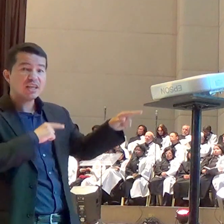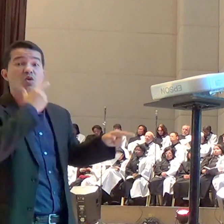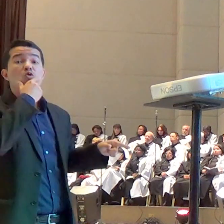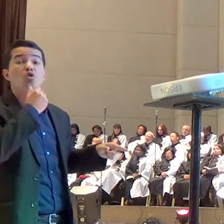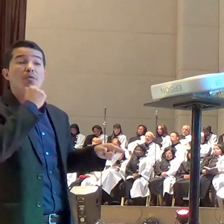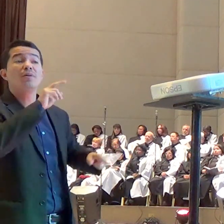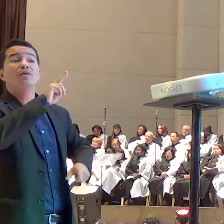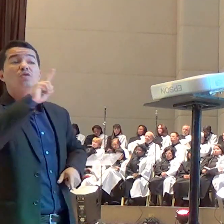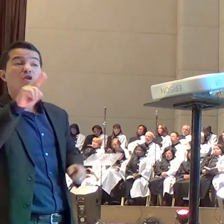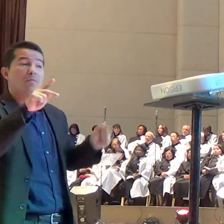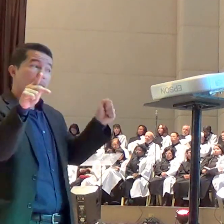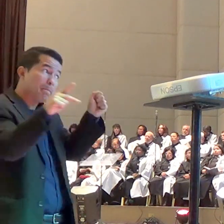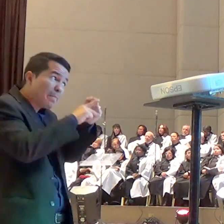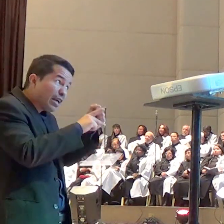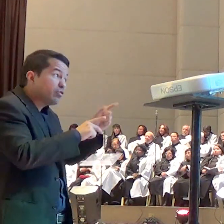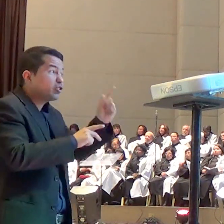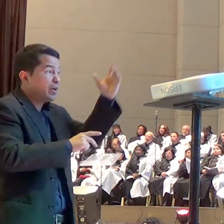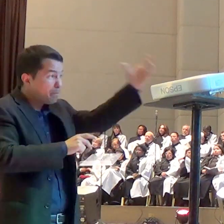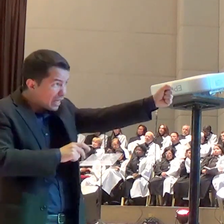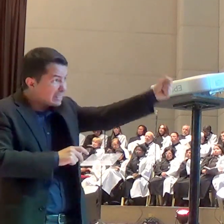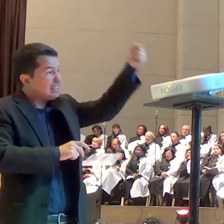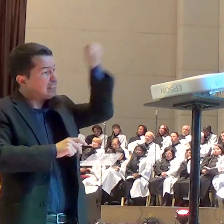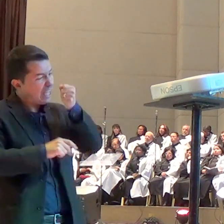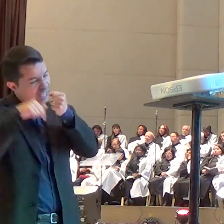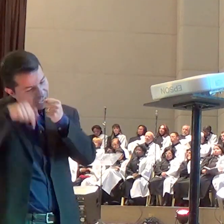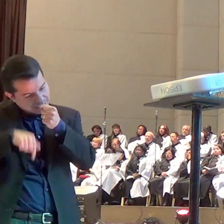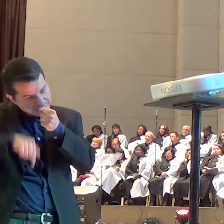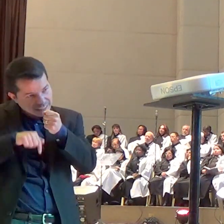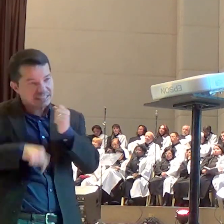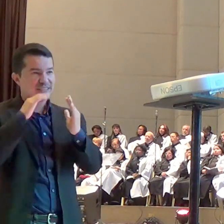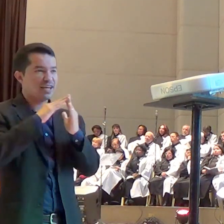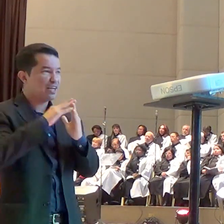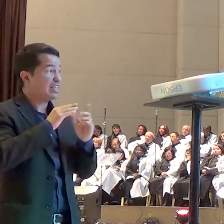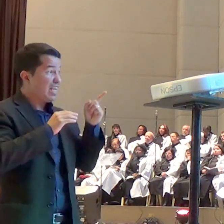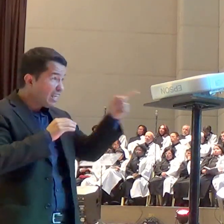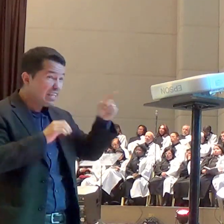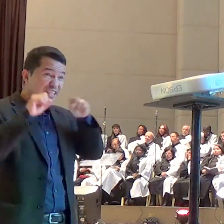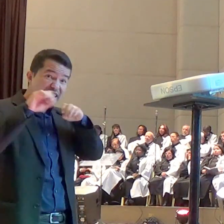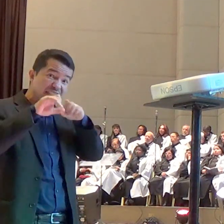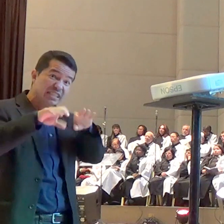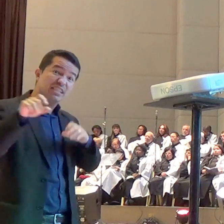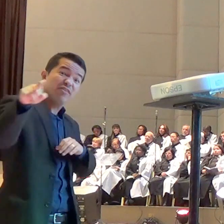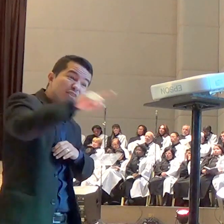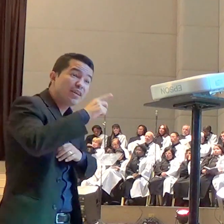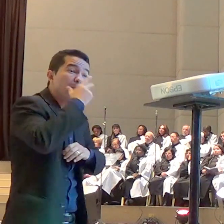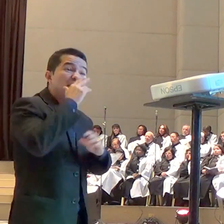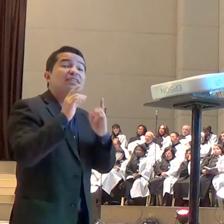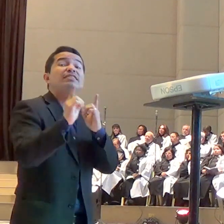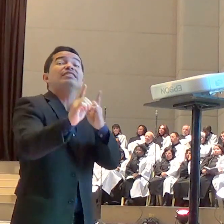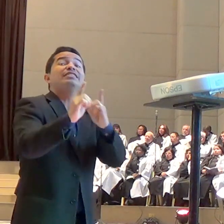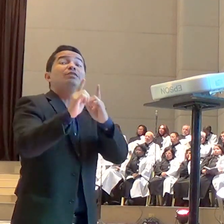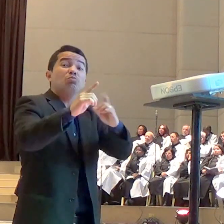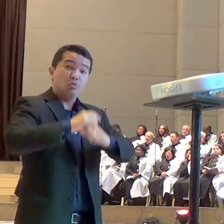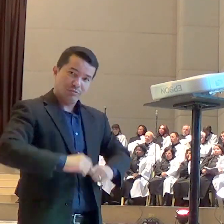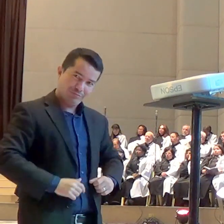esse homem você vai trazer aqui para a sua casa e ele vai dizer para vocês o que vocês têm que fazer para serem salvos.